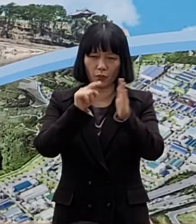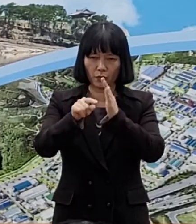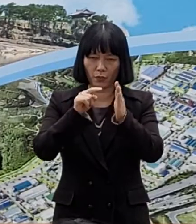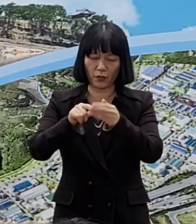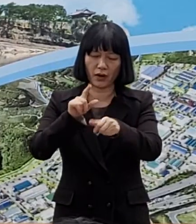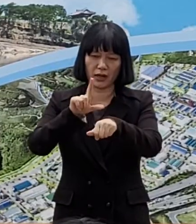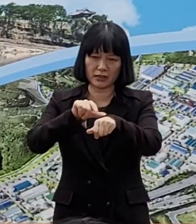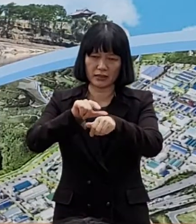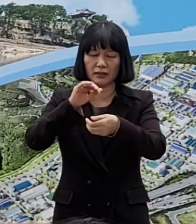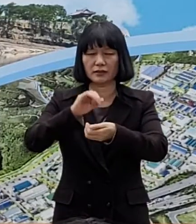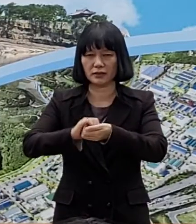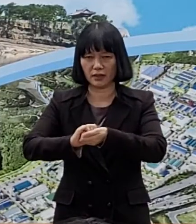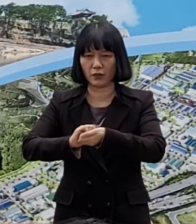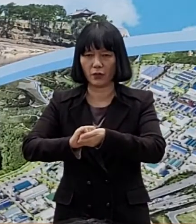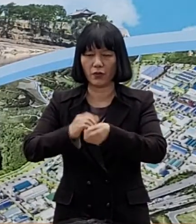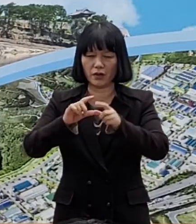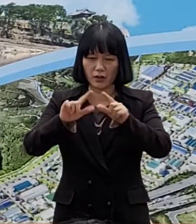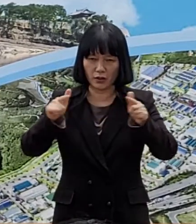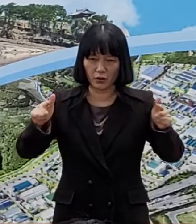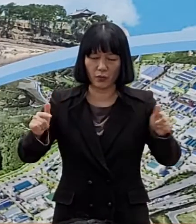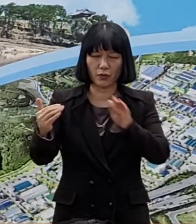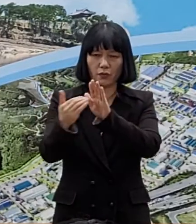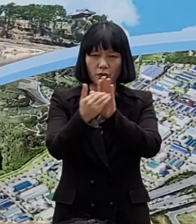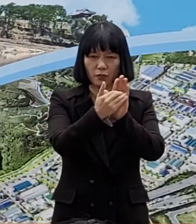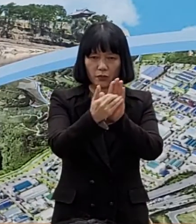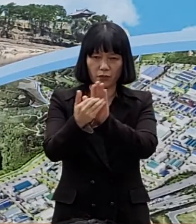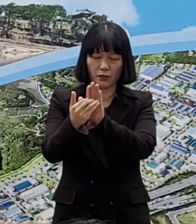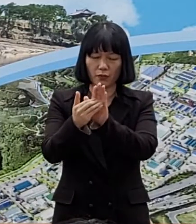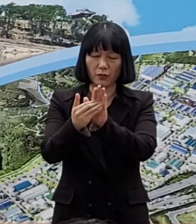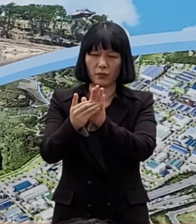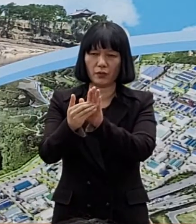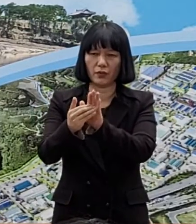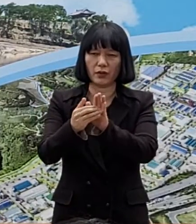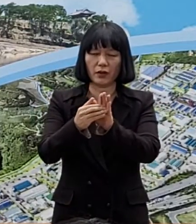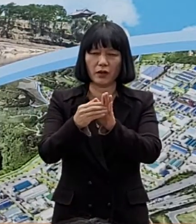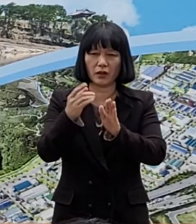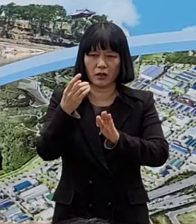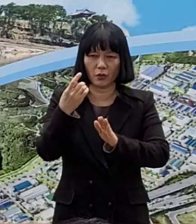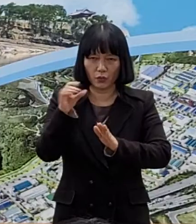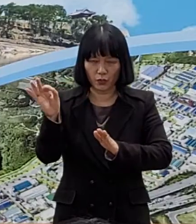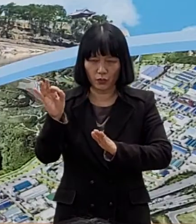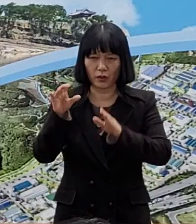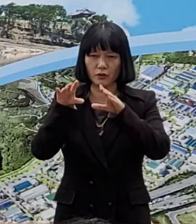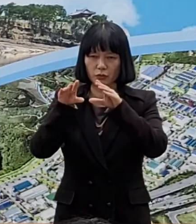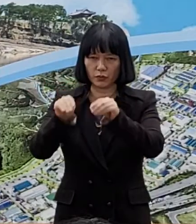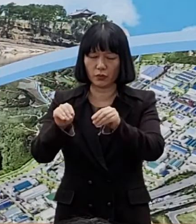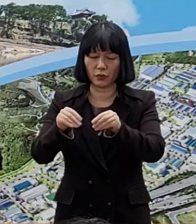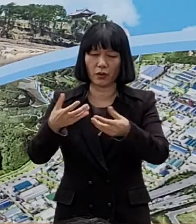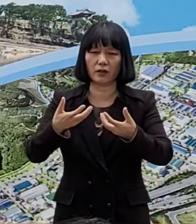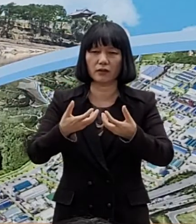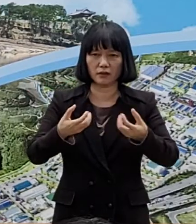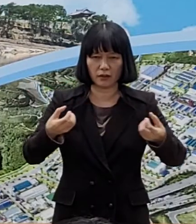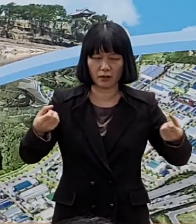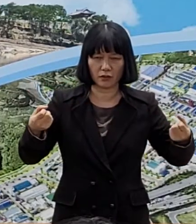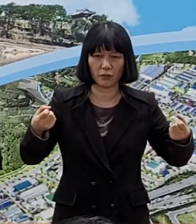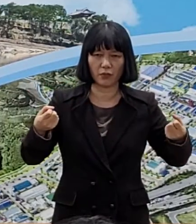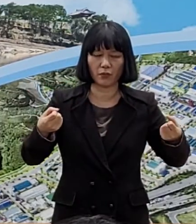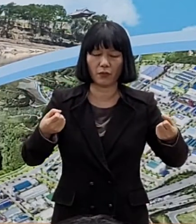운영시간 제한 등 각종 방역수칙은 방역패스 적용 중단과 별개로